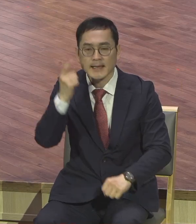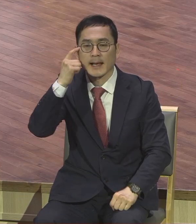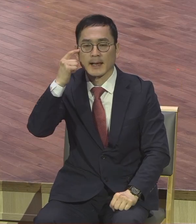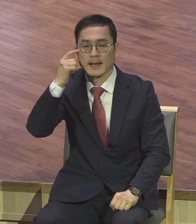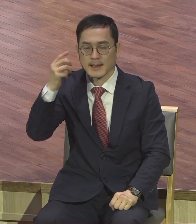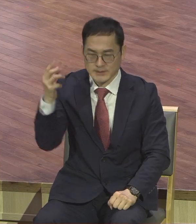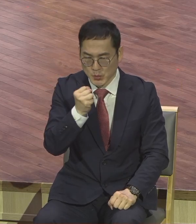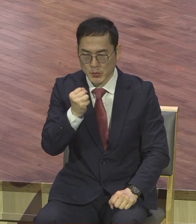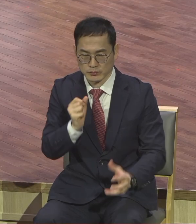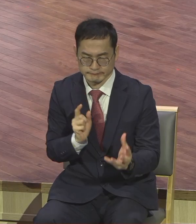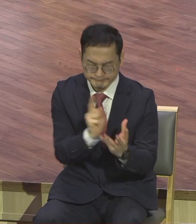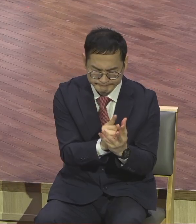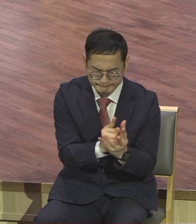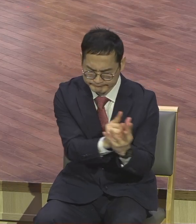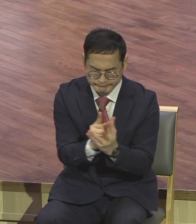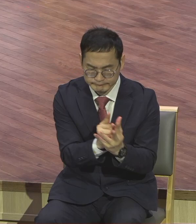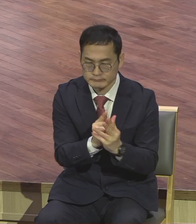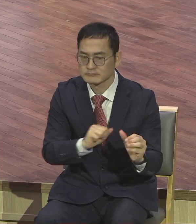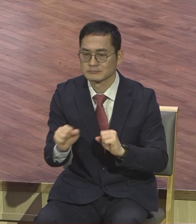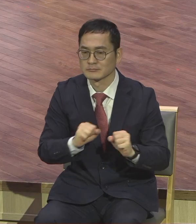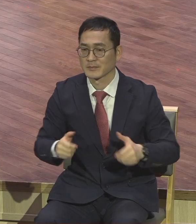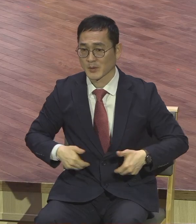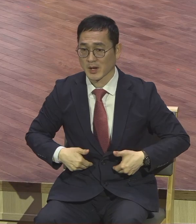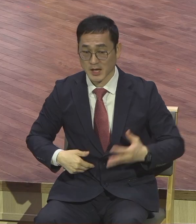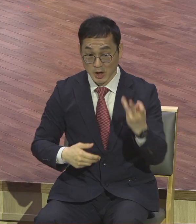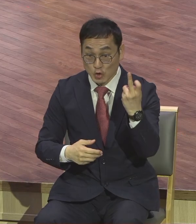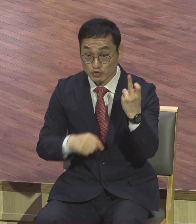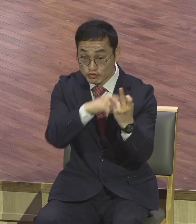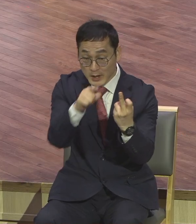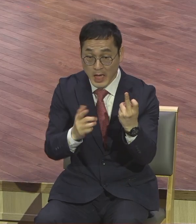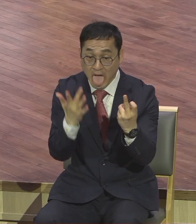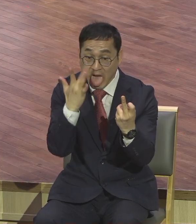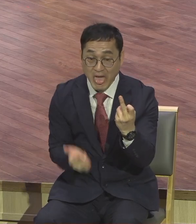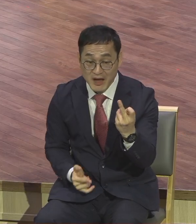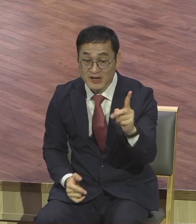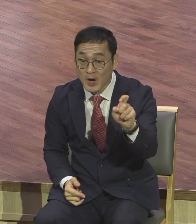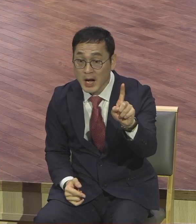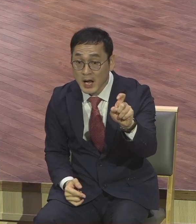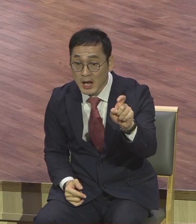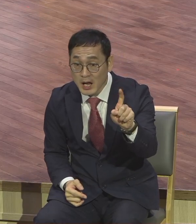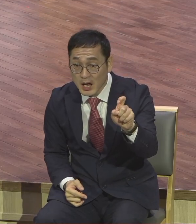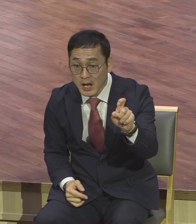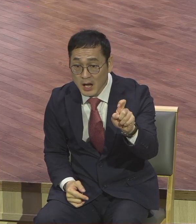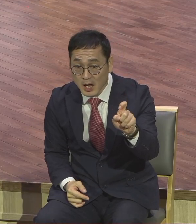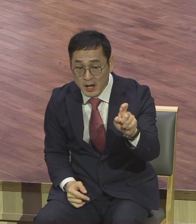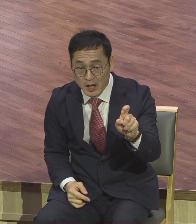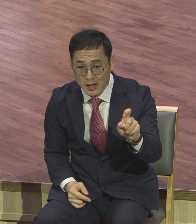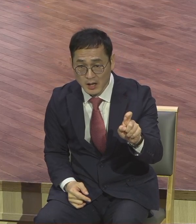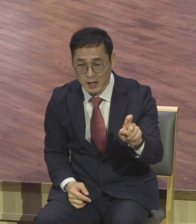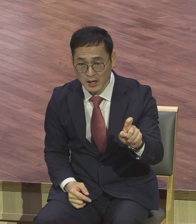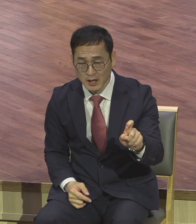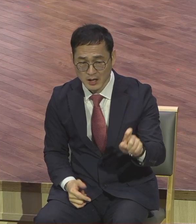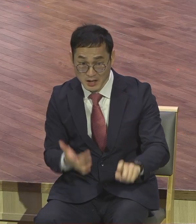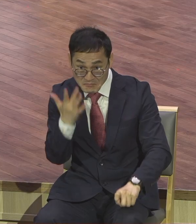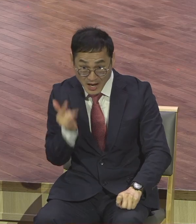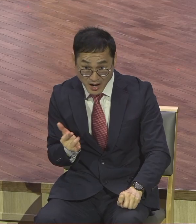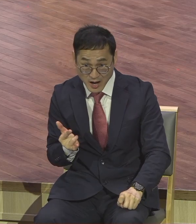맞습니까? 열두 명 중에 한 명 빠지면 구성이 안 되는 거예요. 여원계이라고 하는 공동체 하나는 나